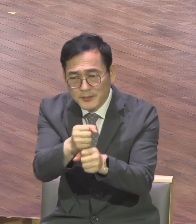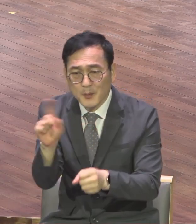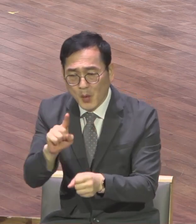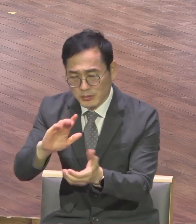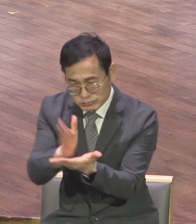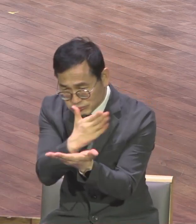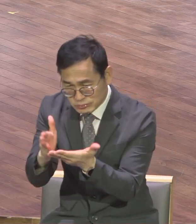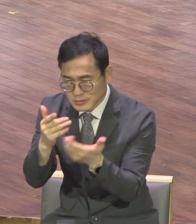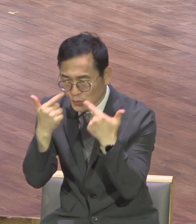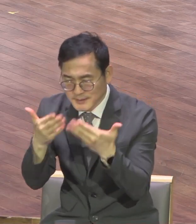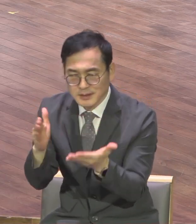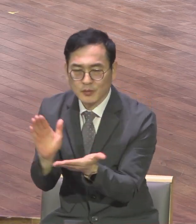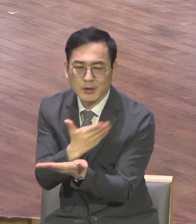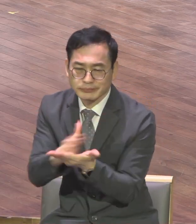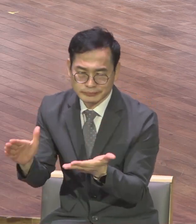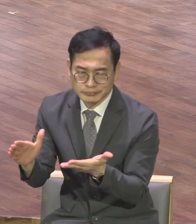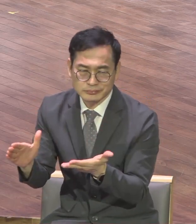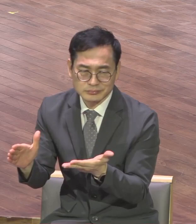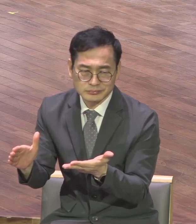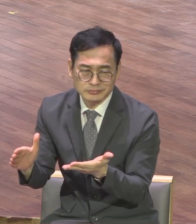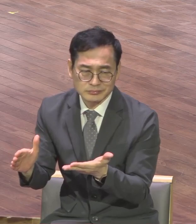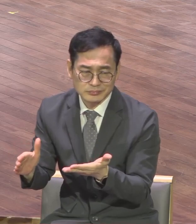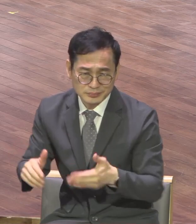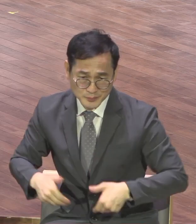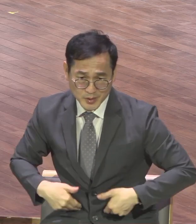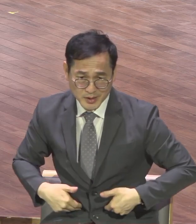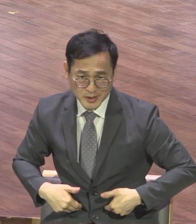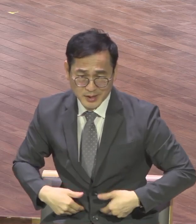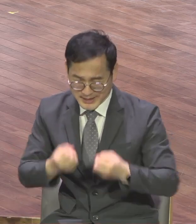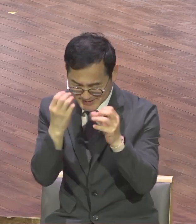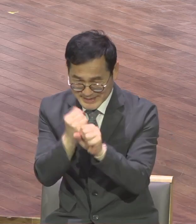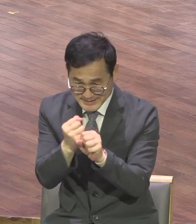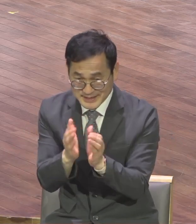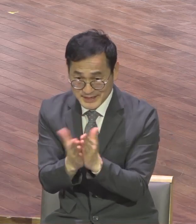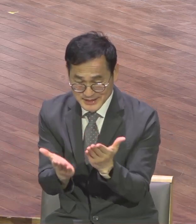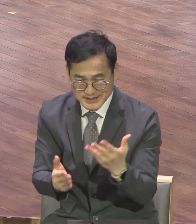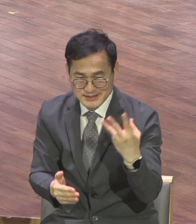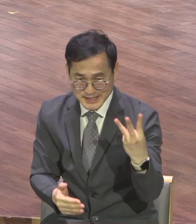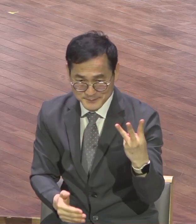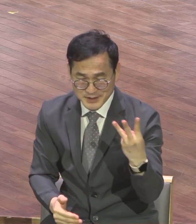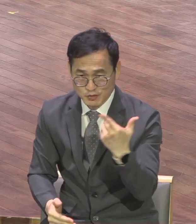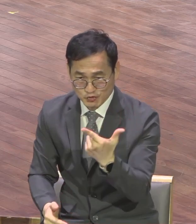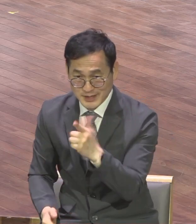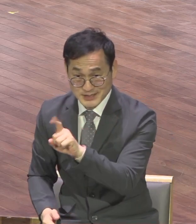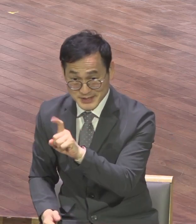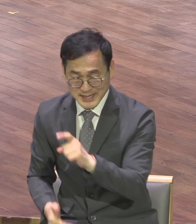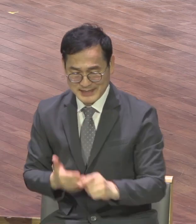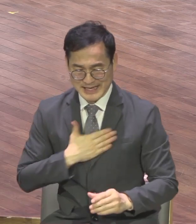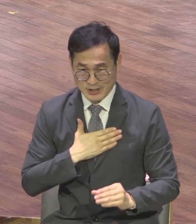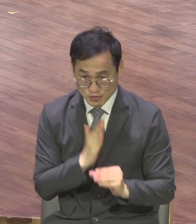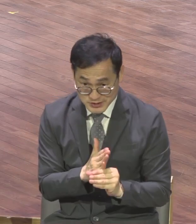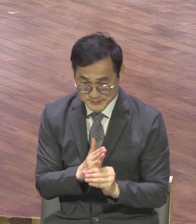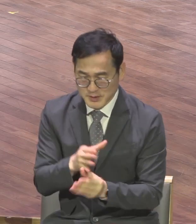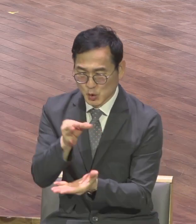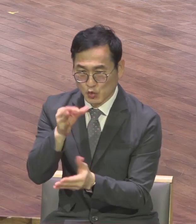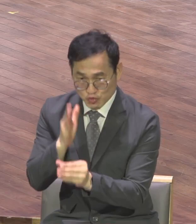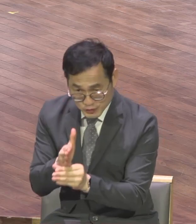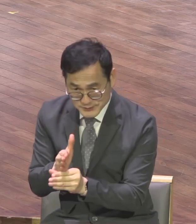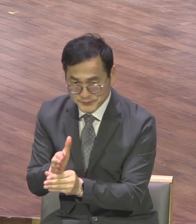장식의 3장 6장 11장 나중심 물질중심 세상 성공중심 이